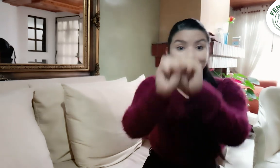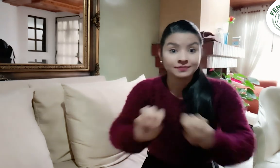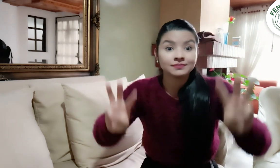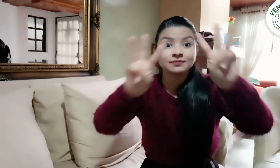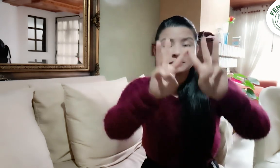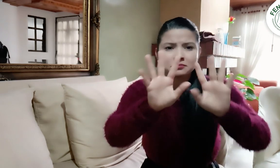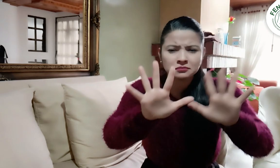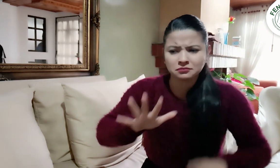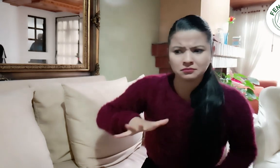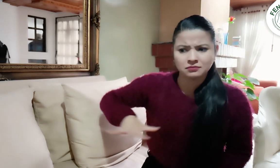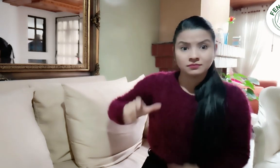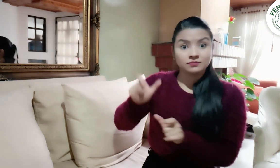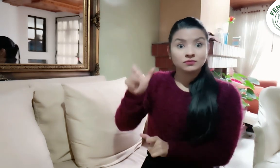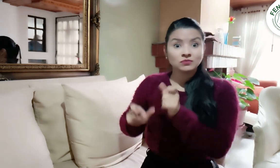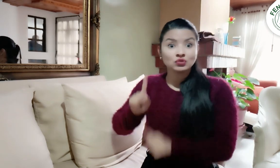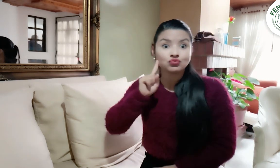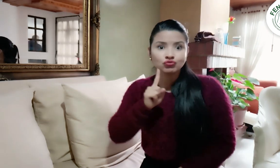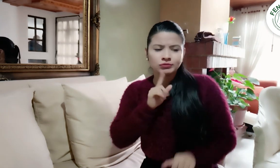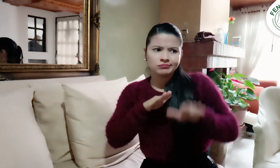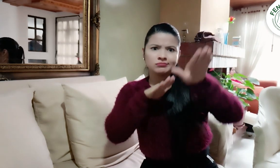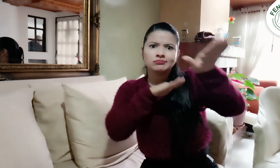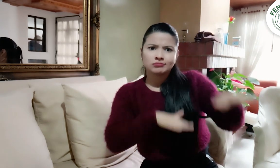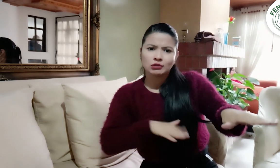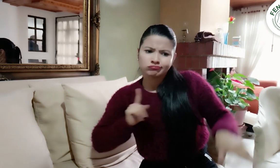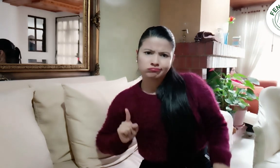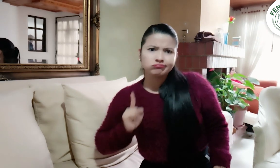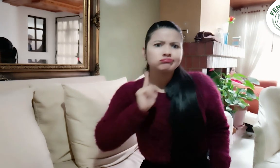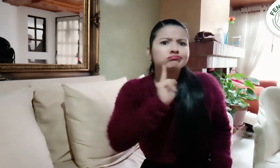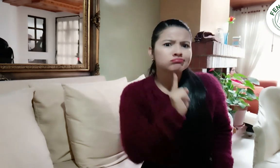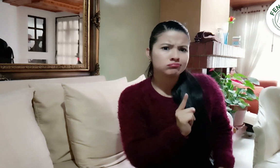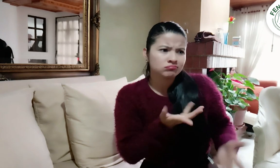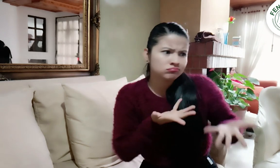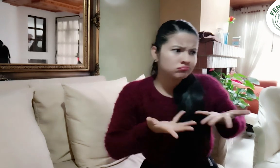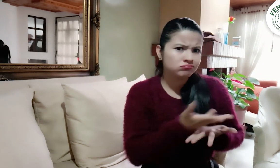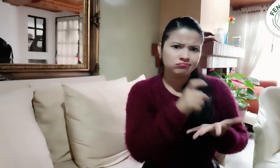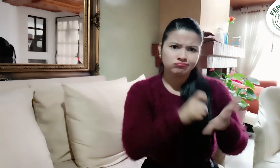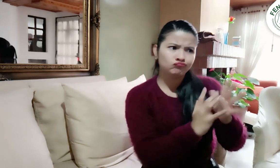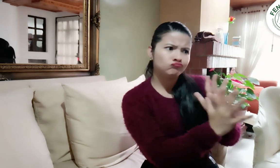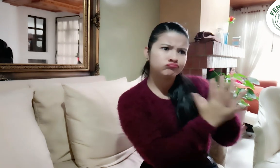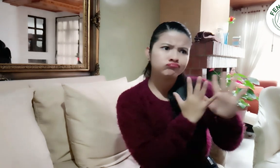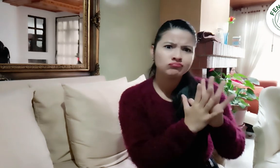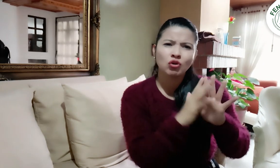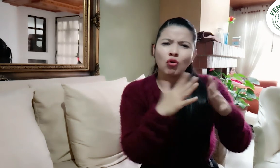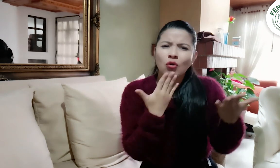Representación de las personas sordas en la construcción del informe alterno sobre la situación de los derechos de las personas con discapacidad.